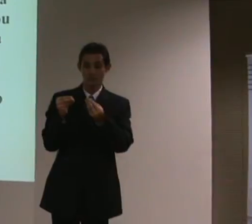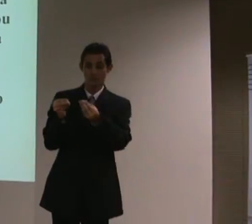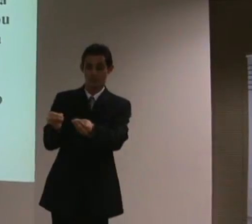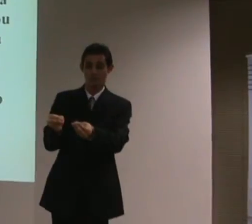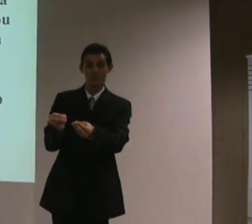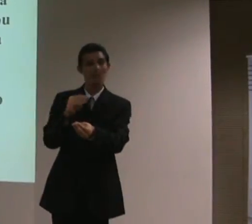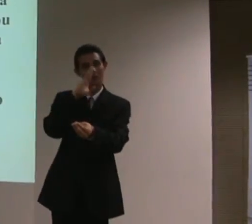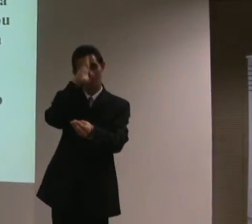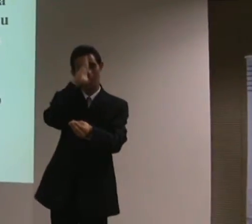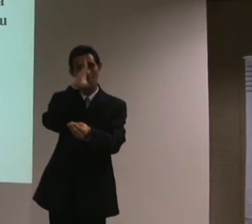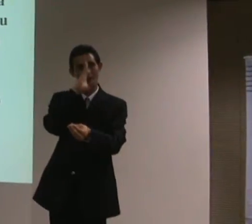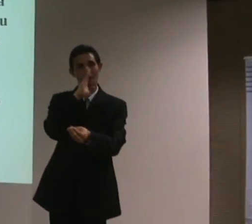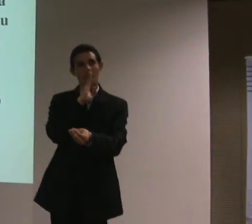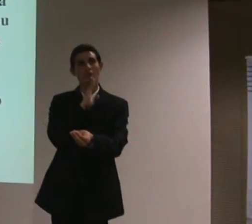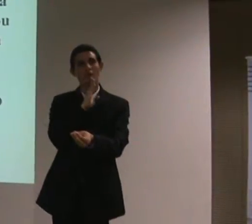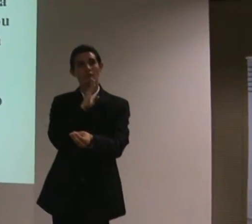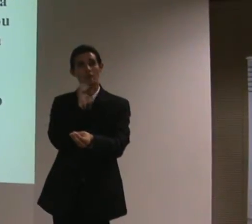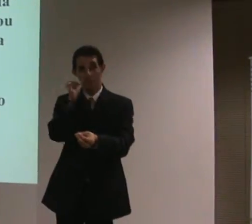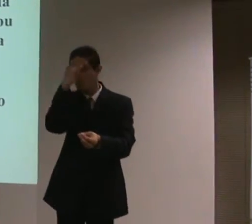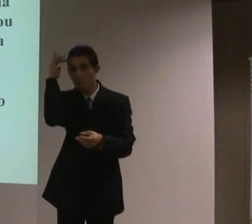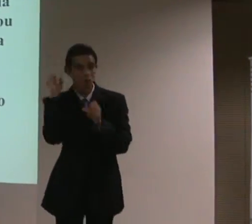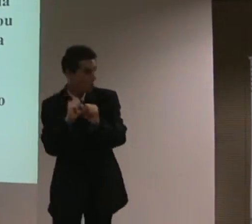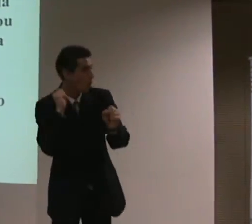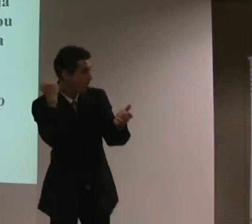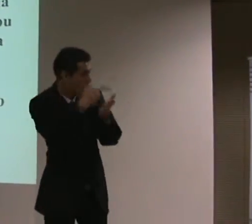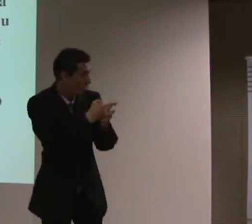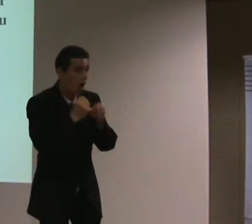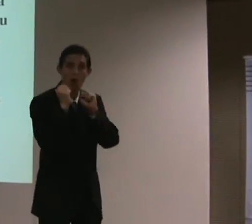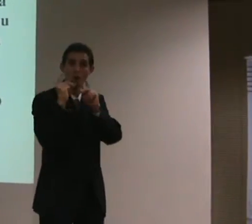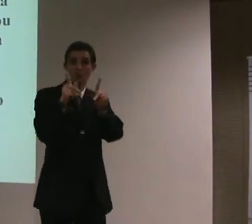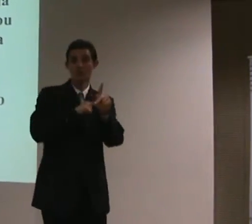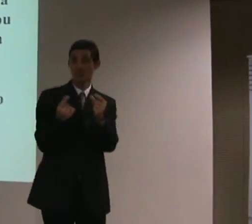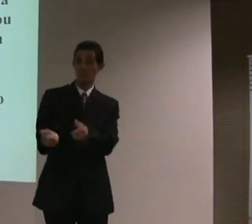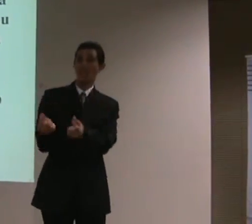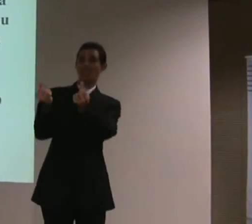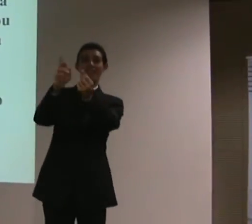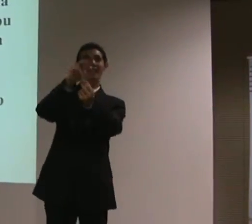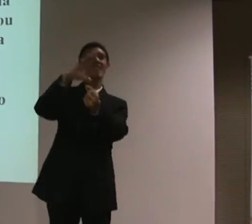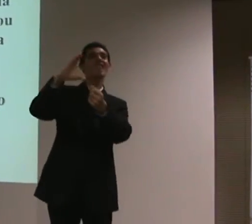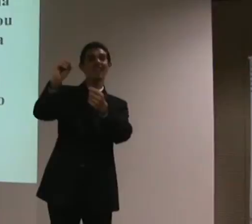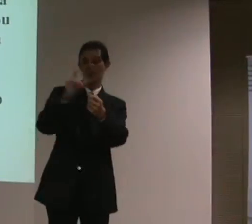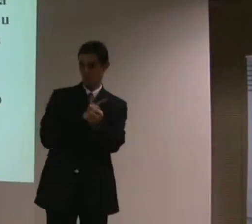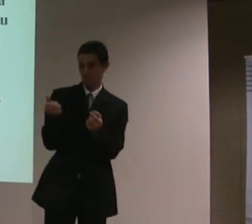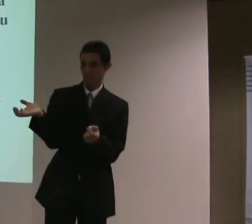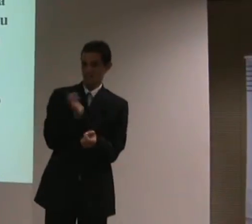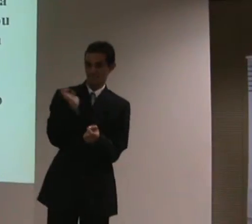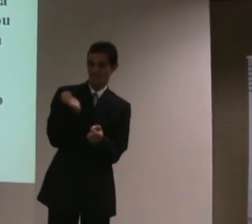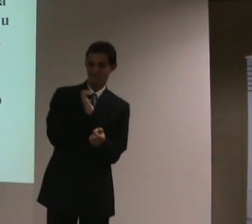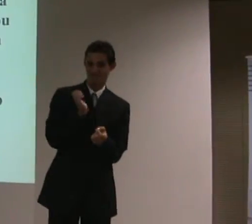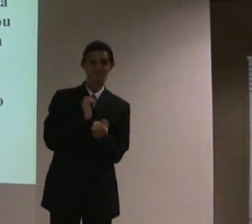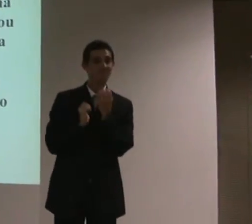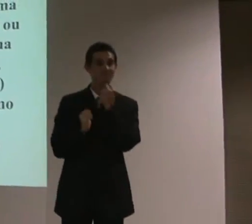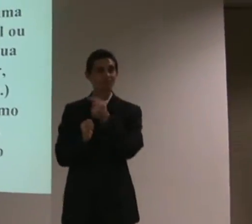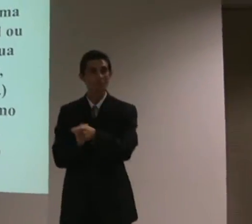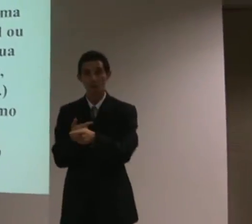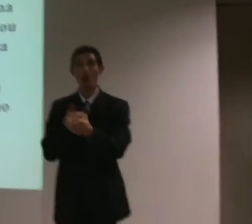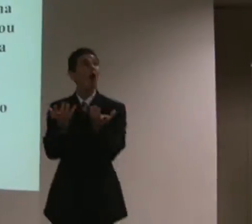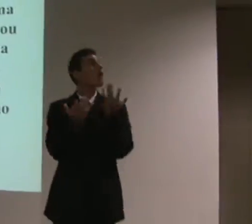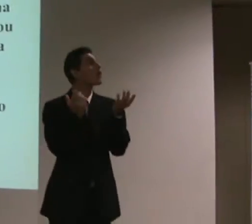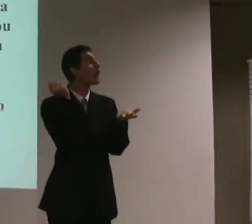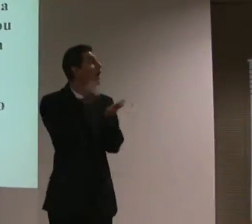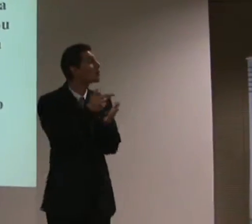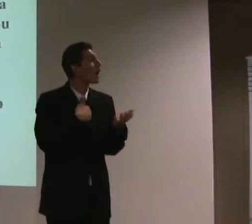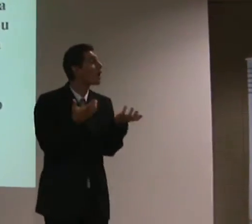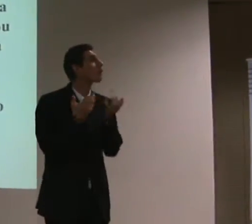cobrar. Claro que quem puder pagar, paga, o cara é rico, o cara tem dinheiro, aliás, ele faz questão de pagar.